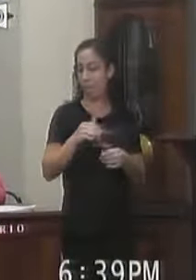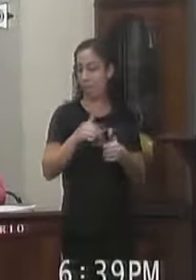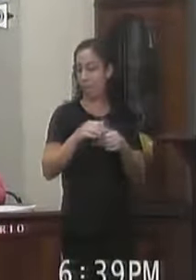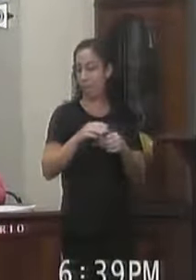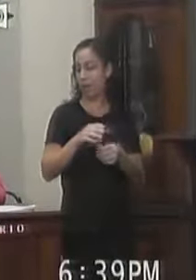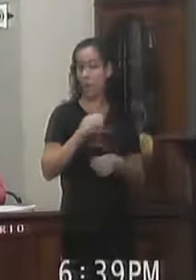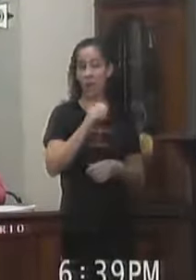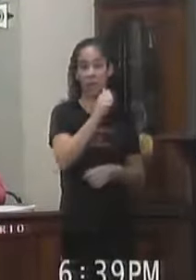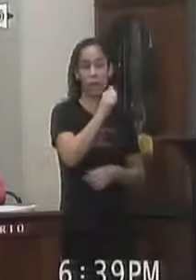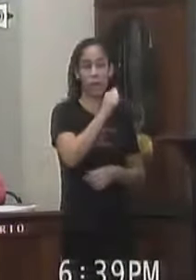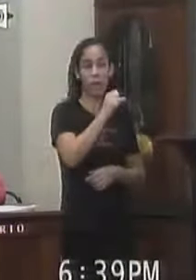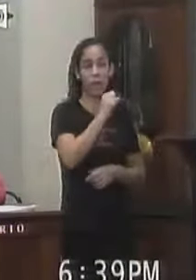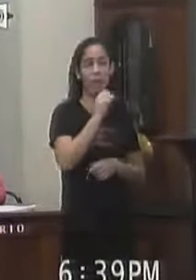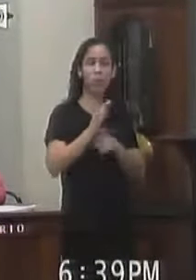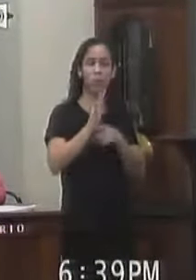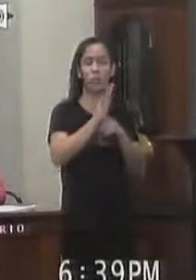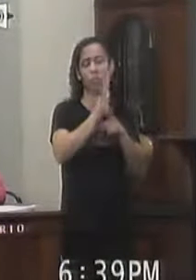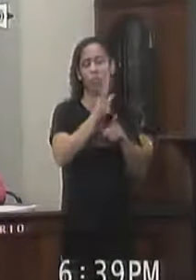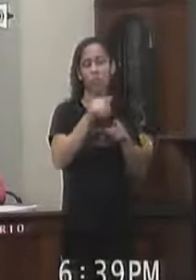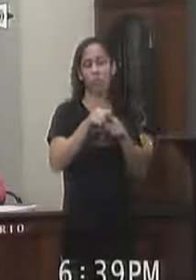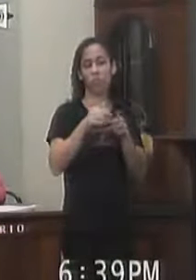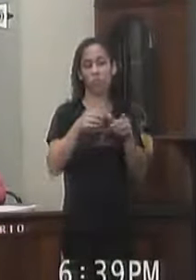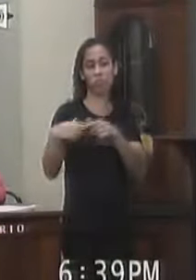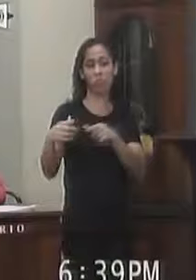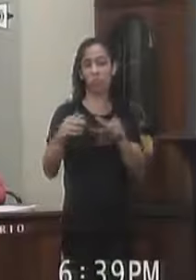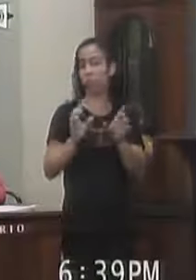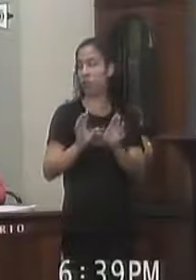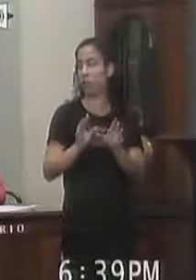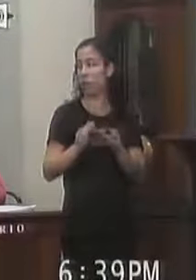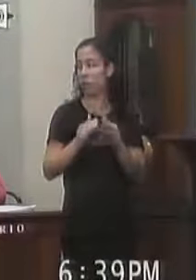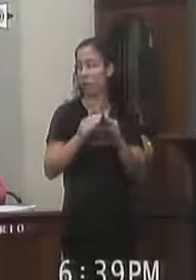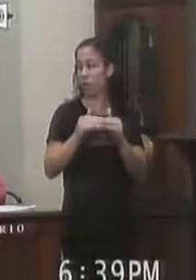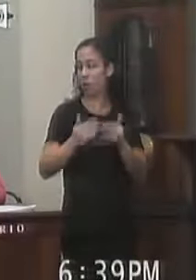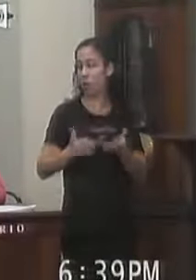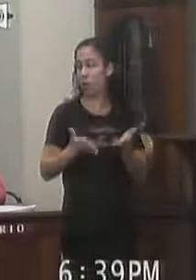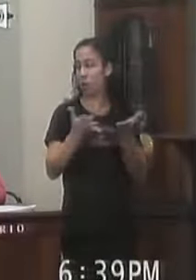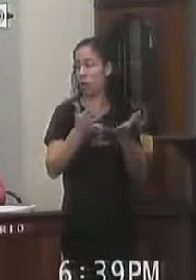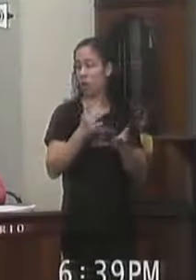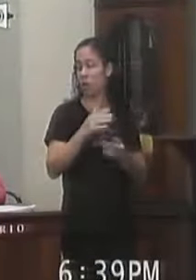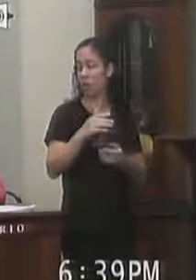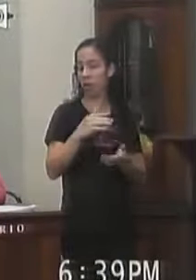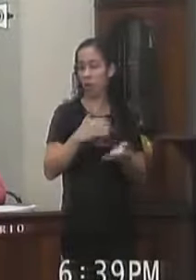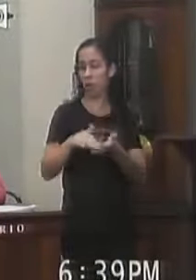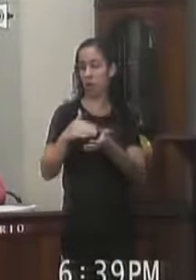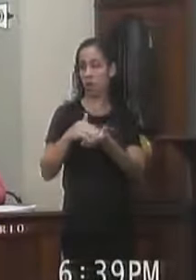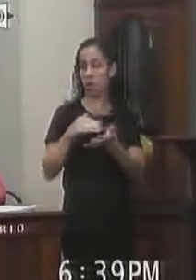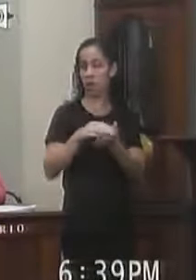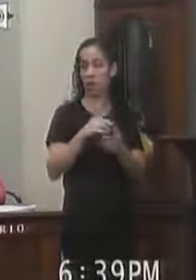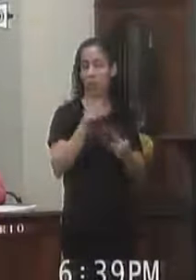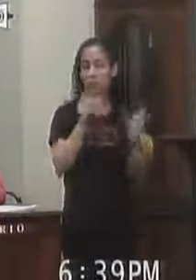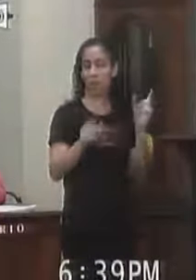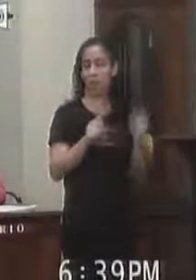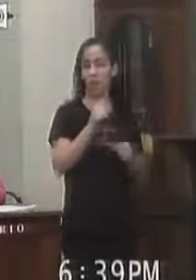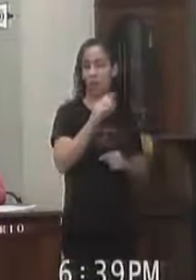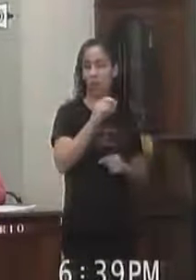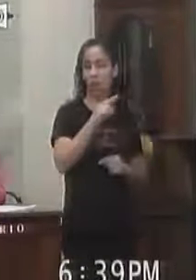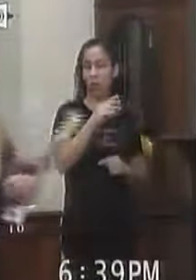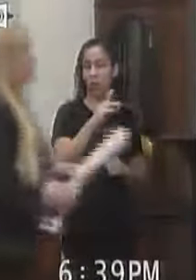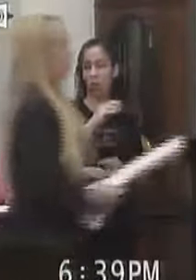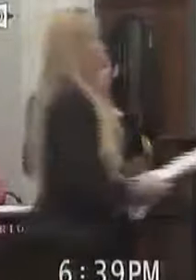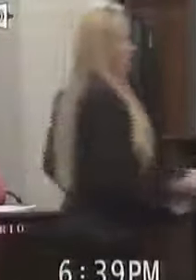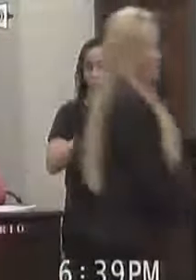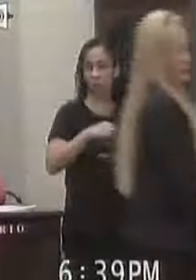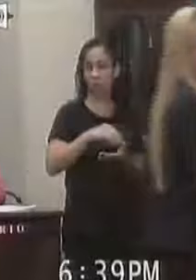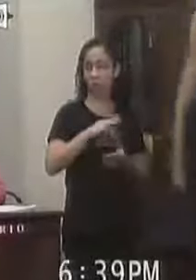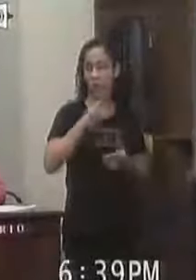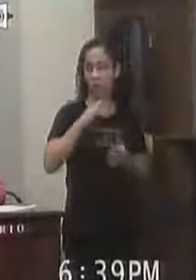assistência Dentro do seu ramo Pedimos que seja encaminhada A cada uma das secretarias Do governo Uma cópia do requerimento Para as